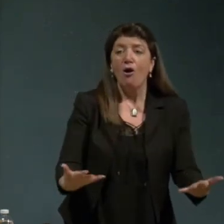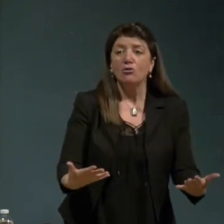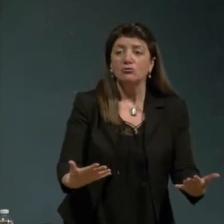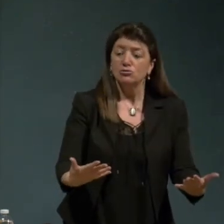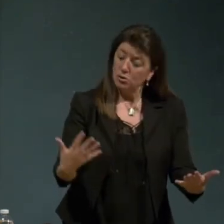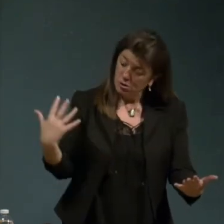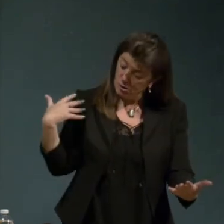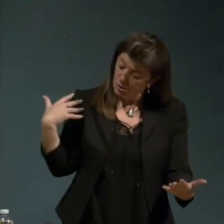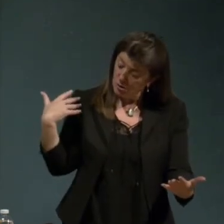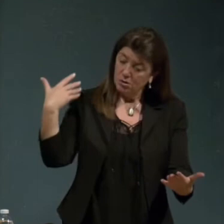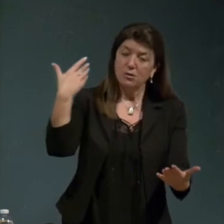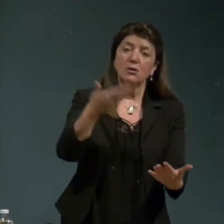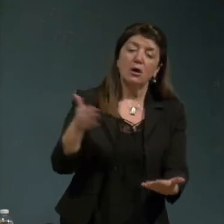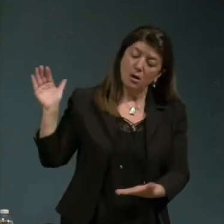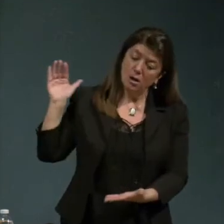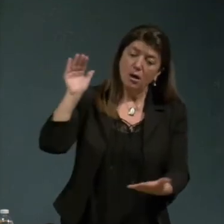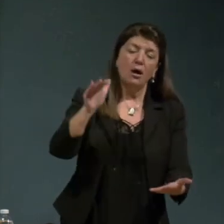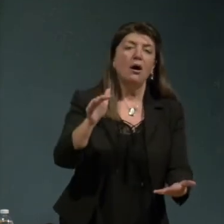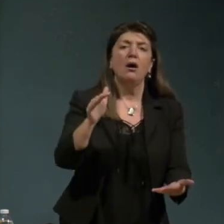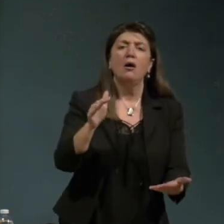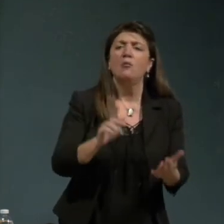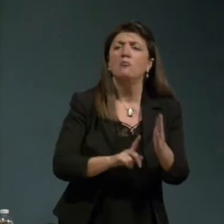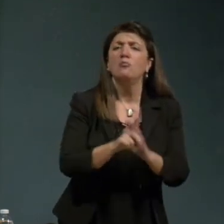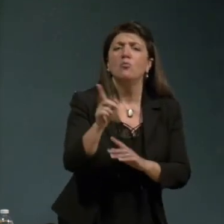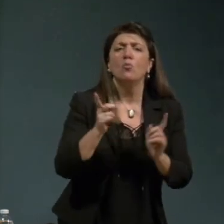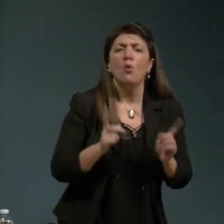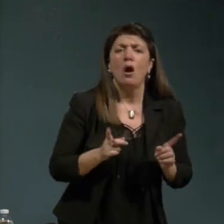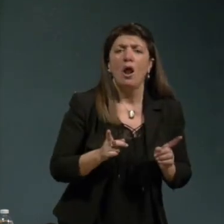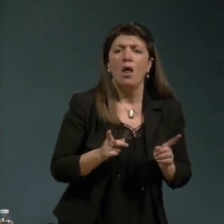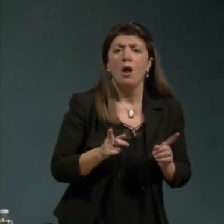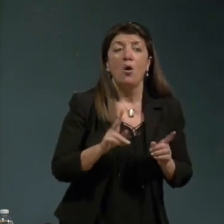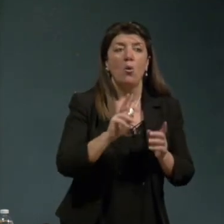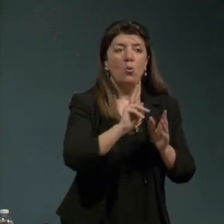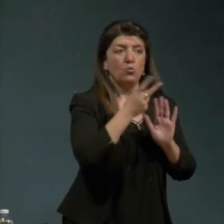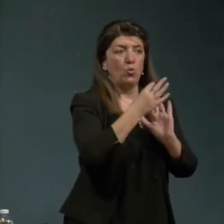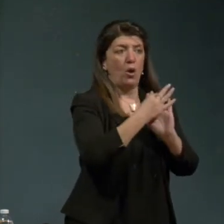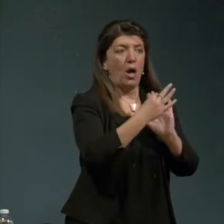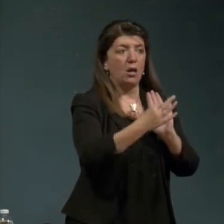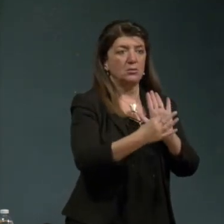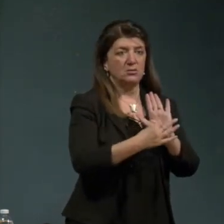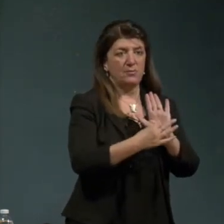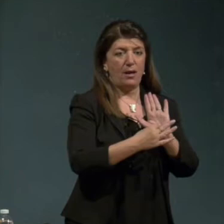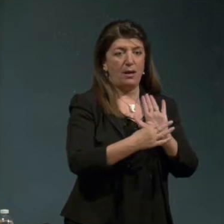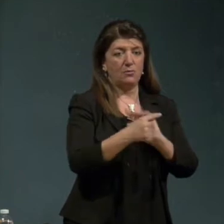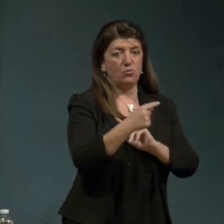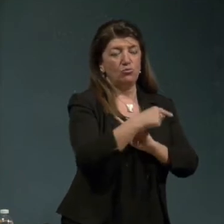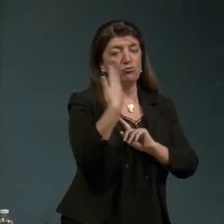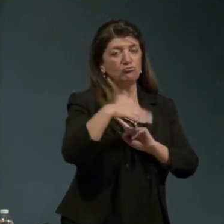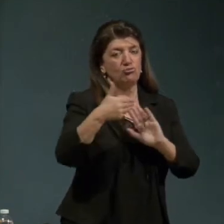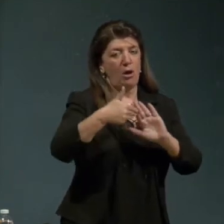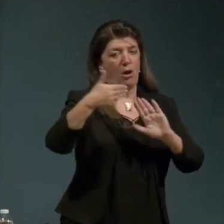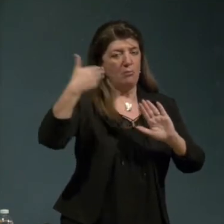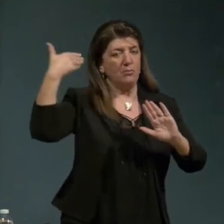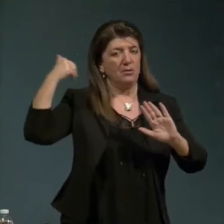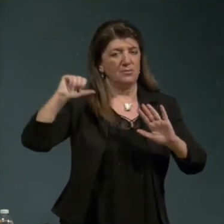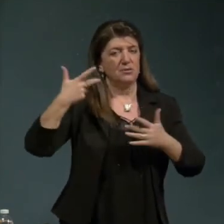sono fioriti due quantomeno aspetti che tu avevi già messo in evidenza allora